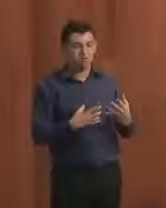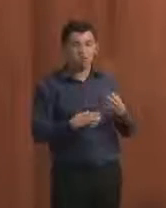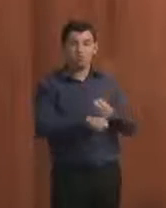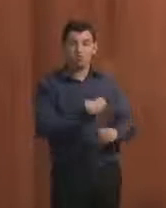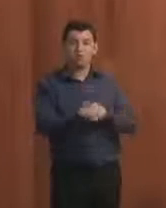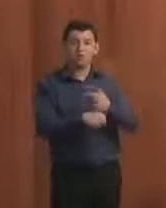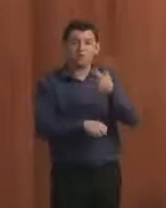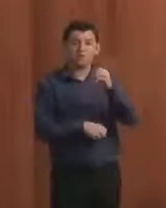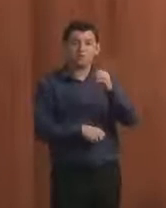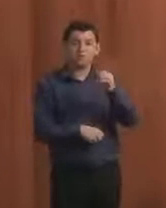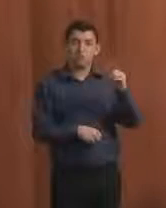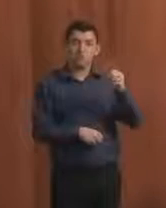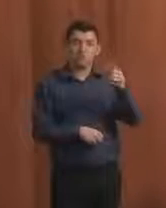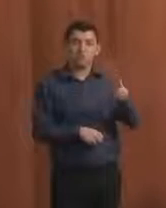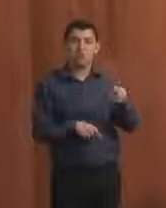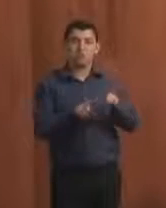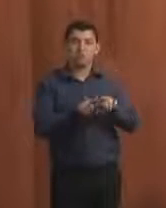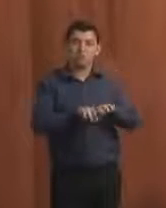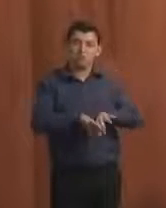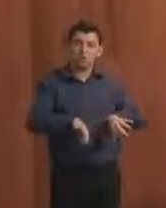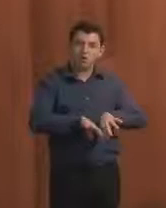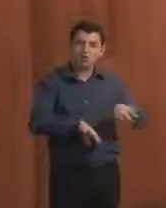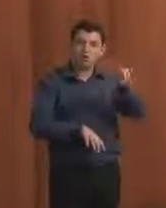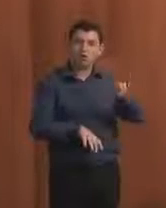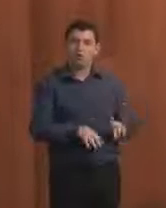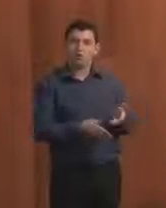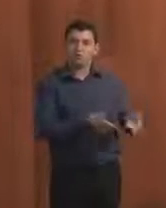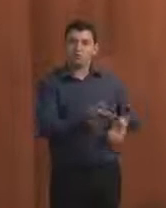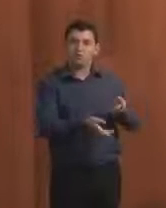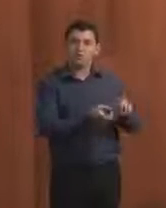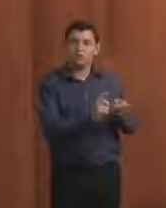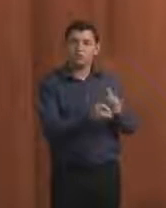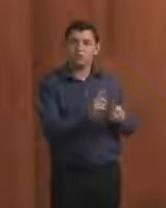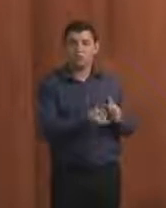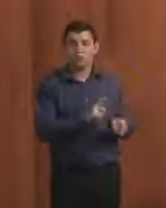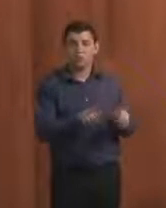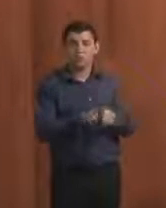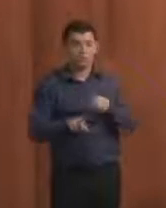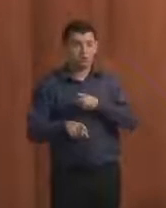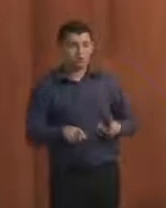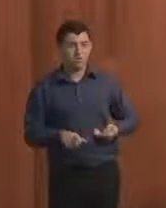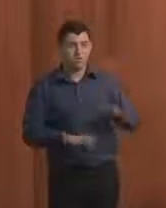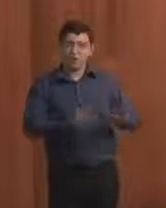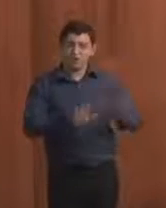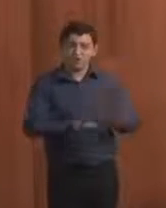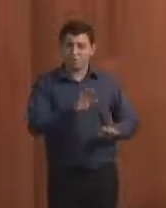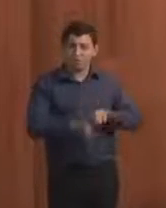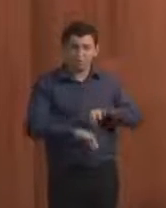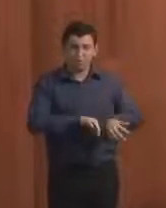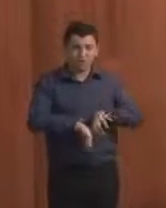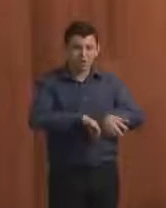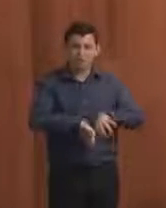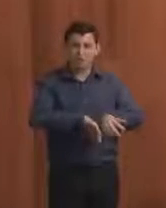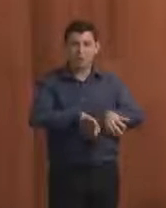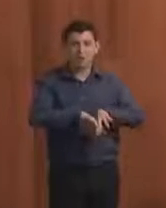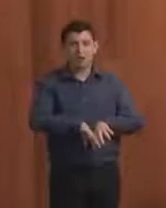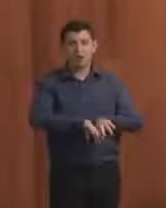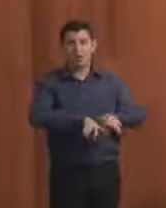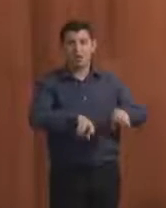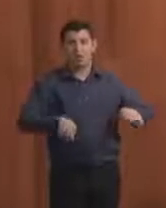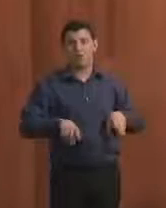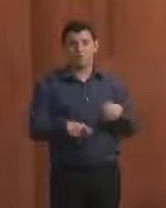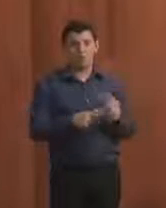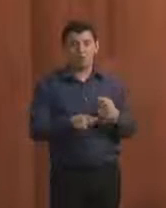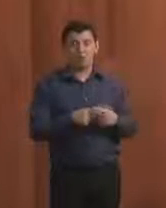os atos de gestão dos atos de governo. Licitações e contratos são analisados separados para não ir para o legislativo, que é quem julga